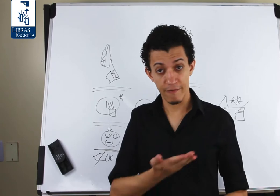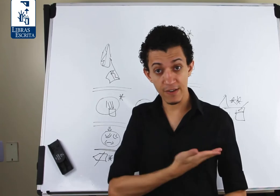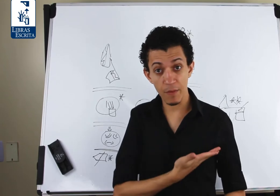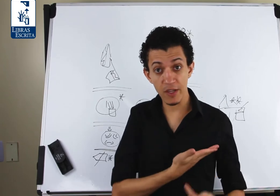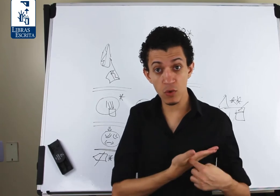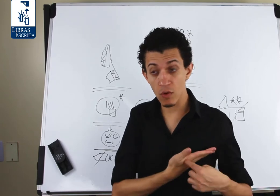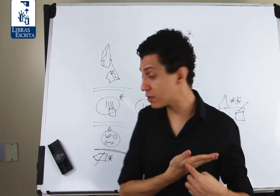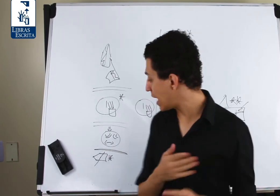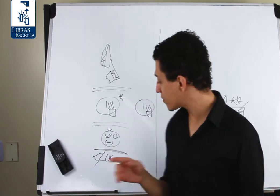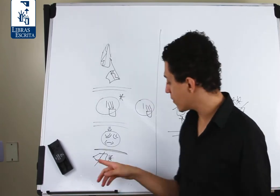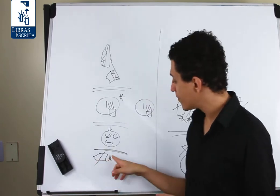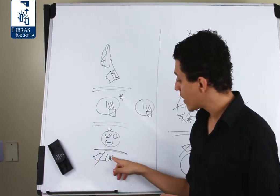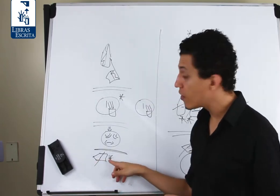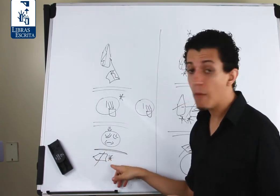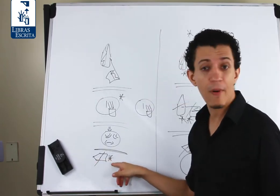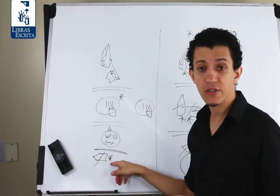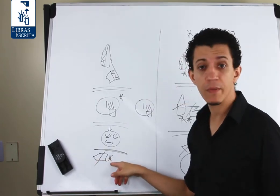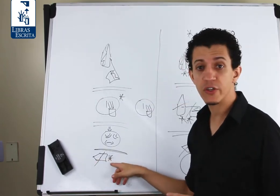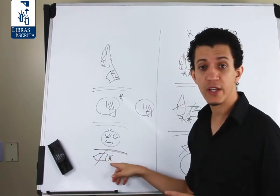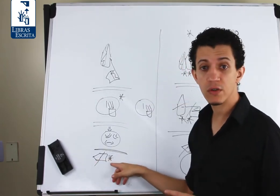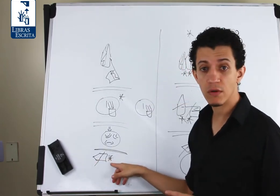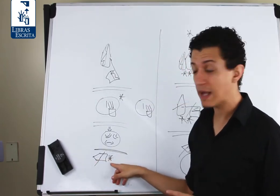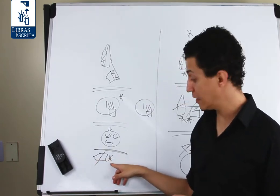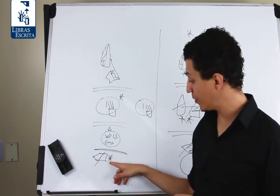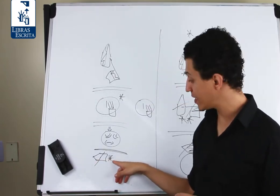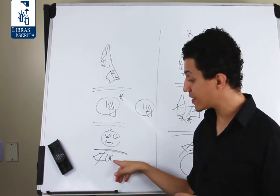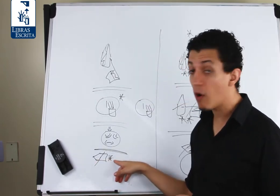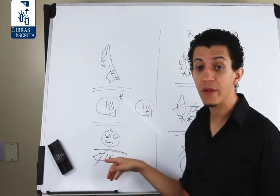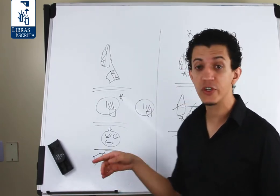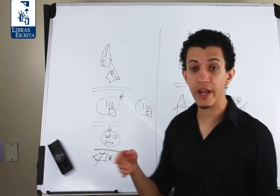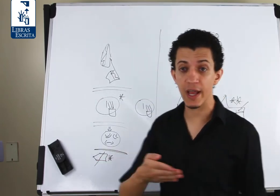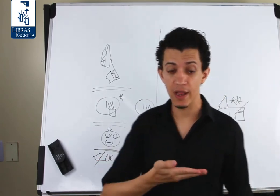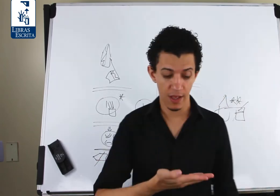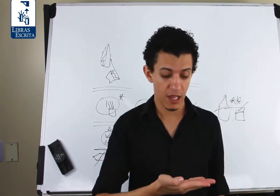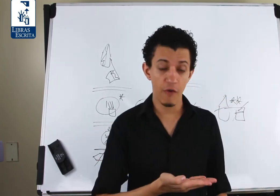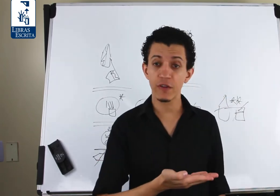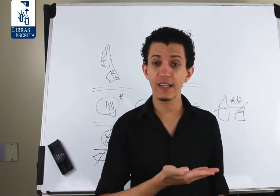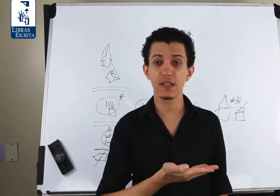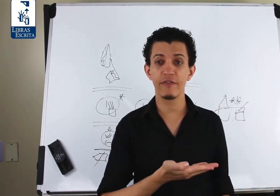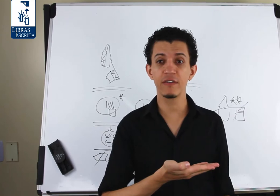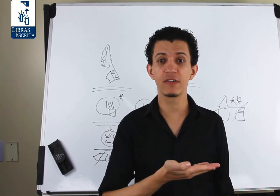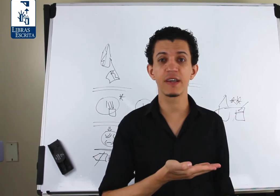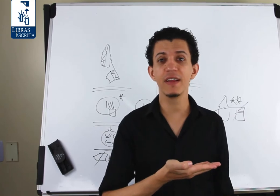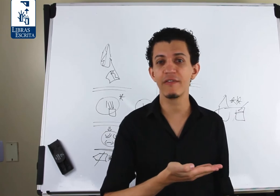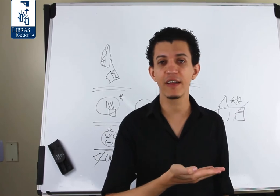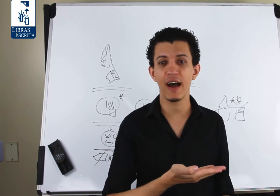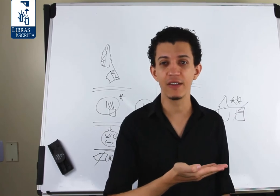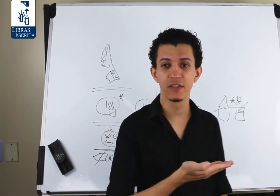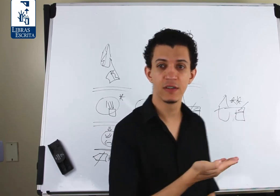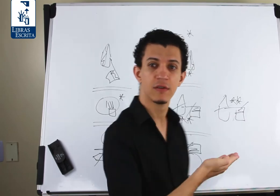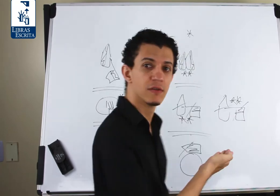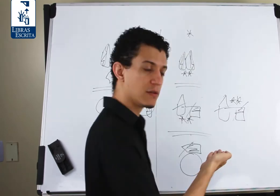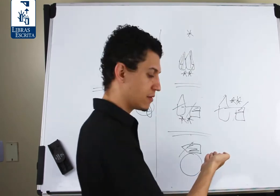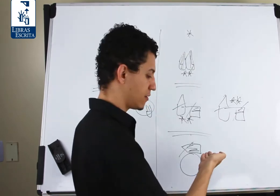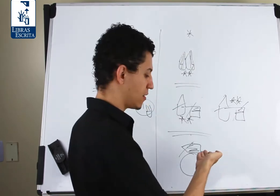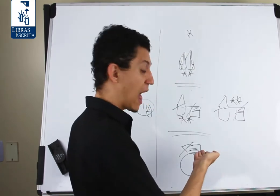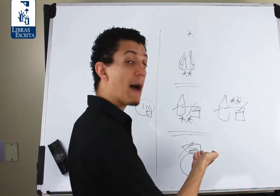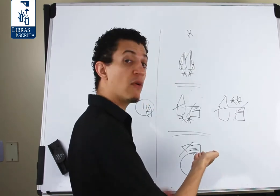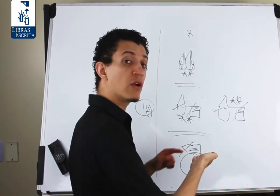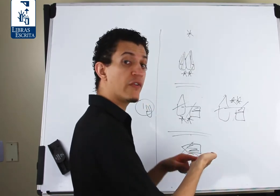Faça a mente um contato. Eu não posso omitir esse contato, porque se eu omitir ele, eu vou estar escrevendo isso aqui, na verdade. A mão não